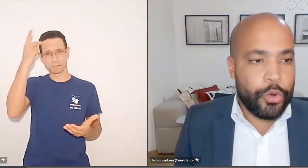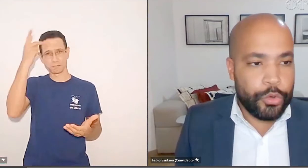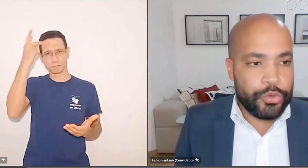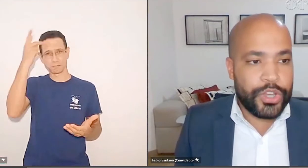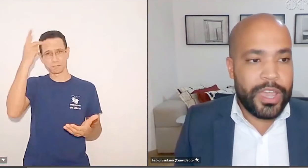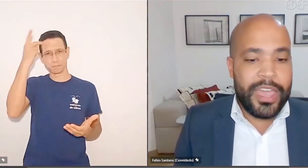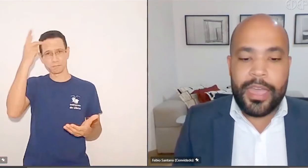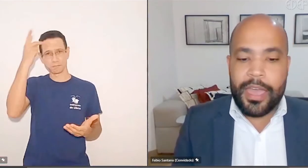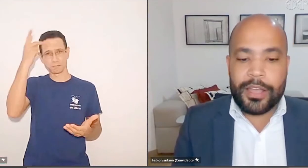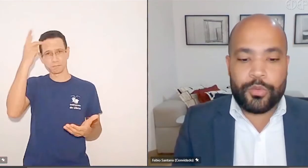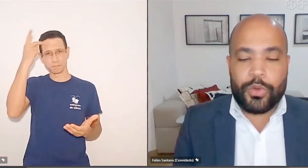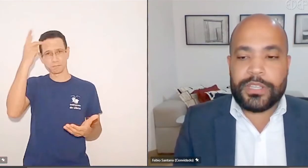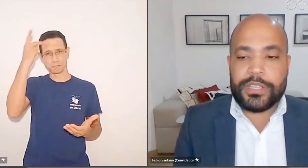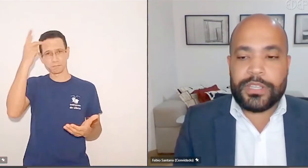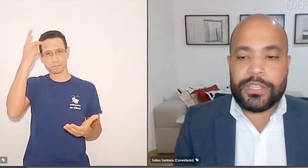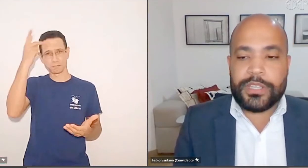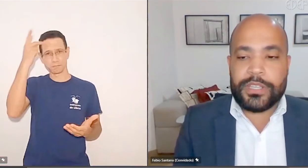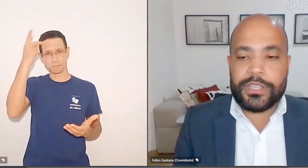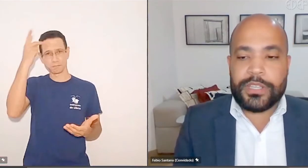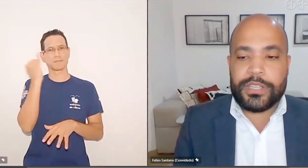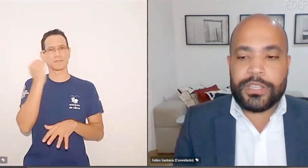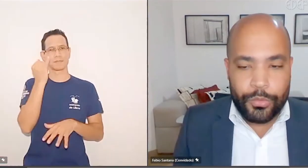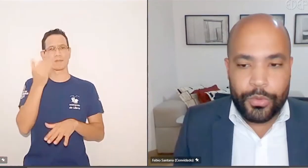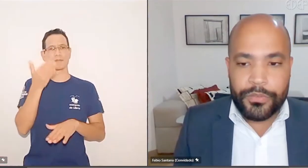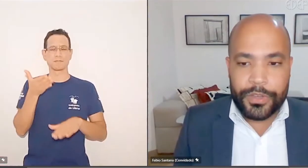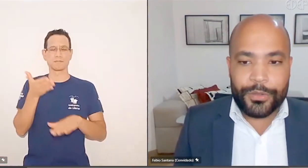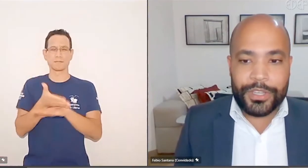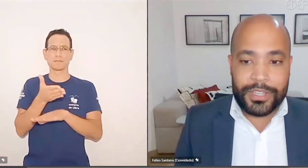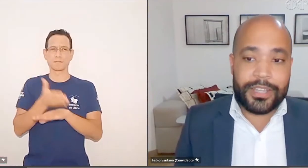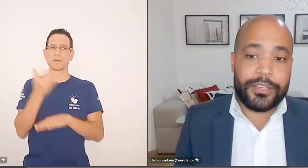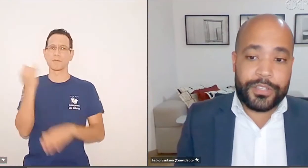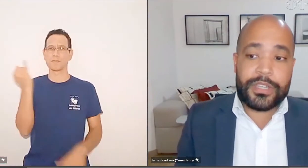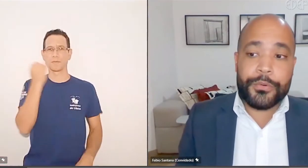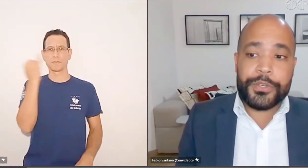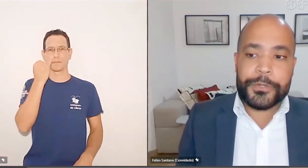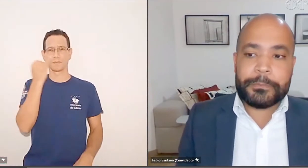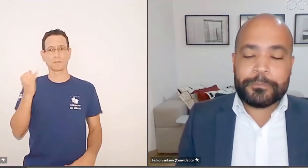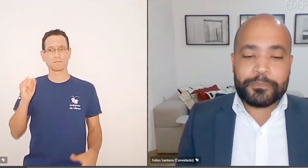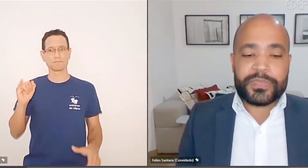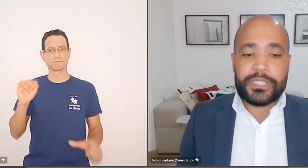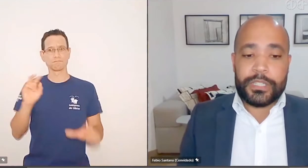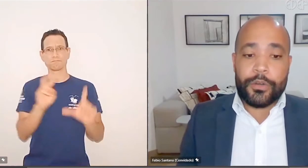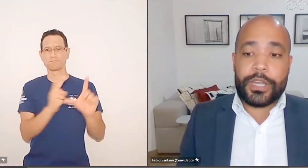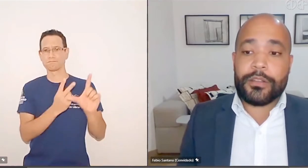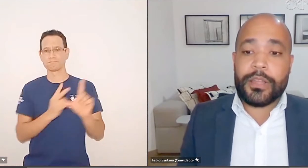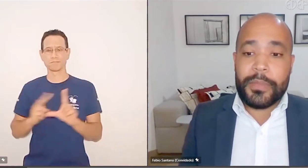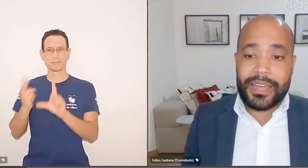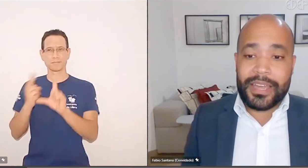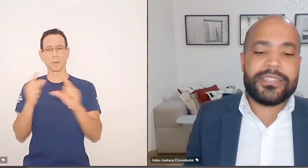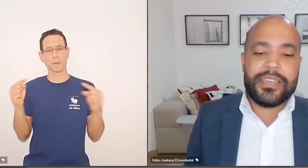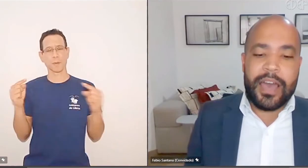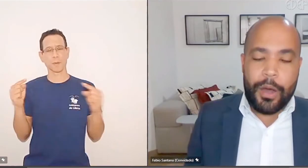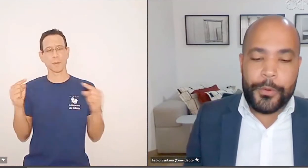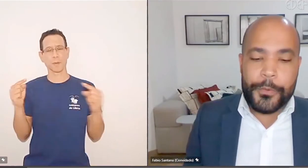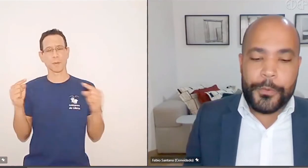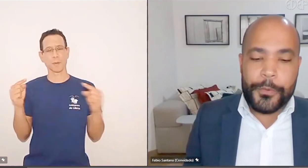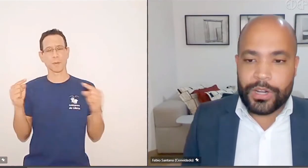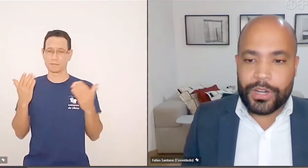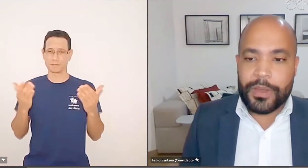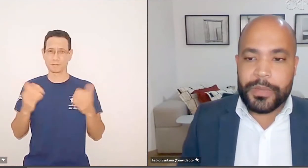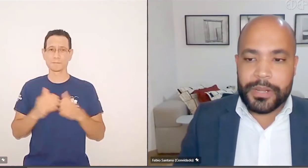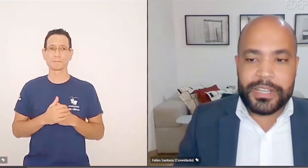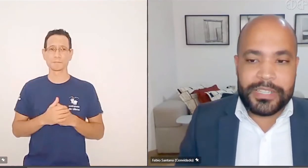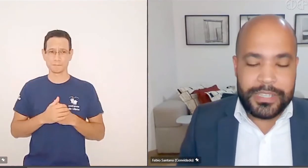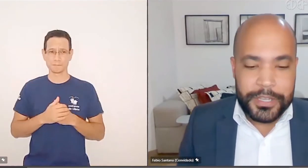inclusão de todos é a atuação fundamental no evento que trata de saúde. Eu quero também agradecer em especial